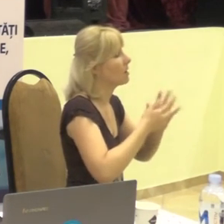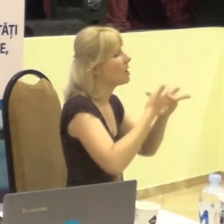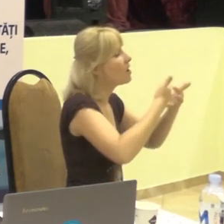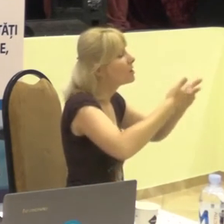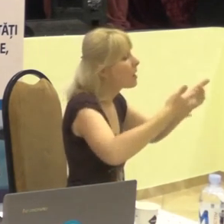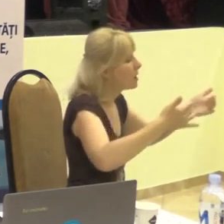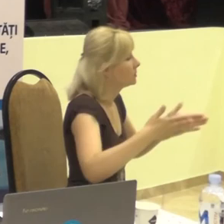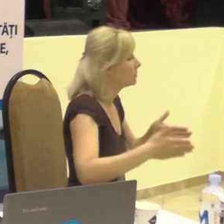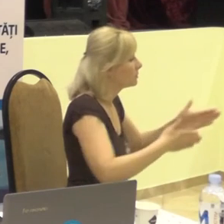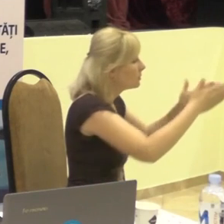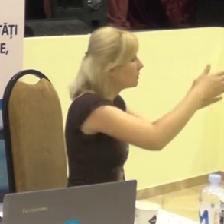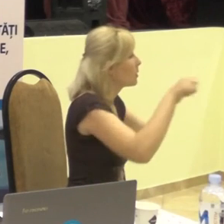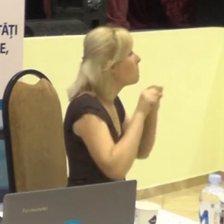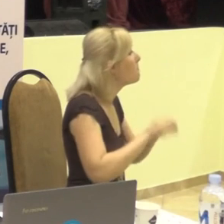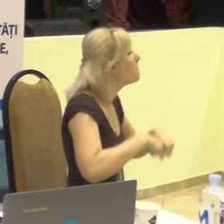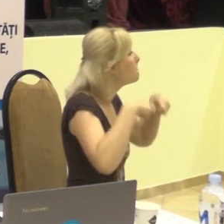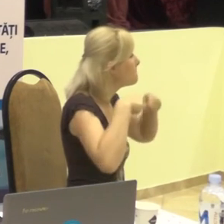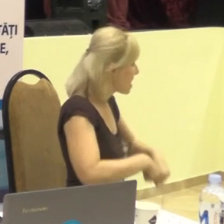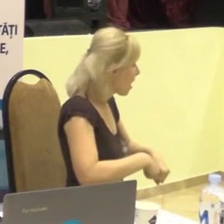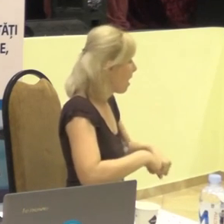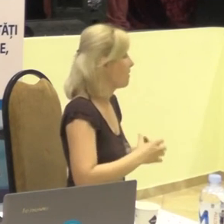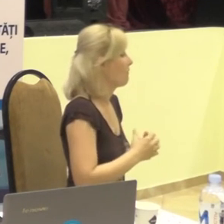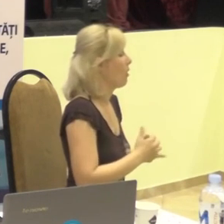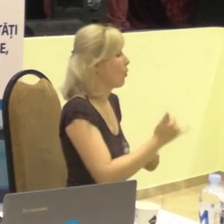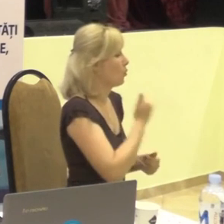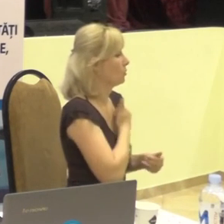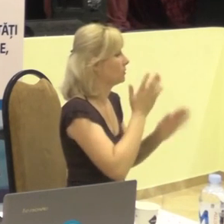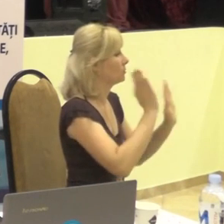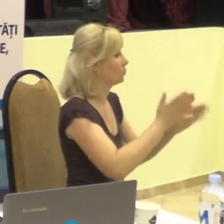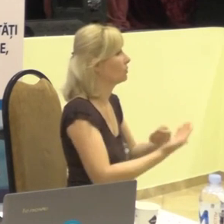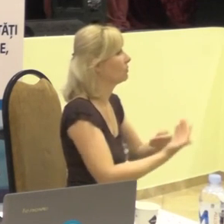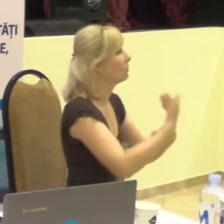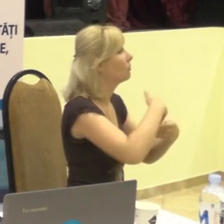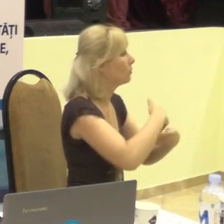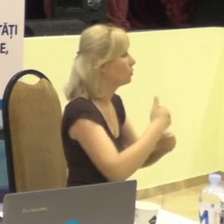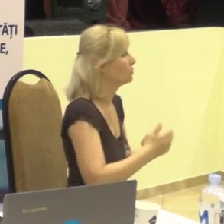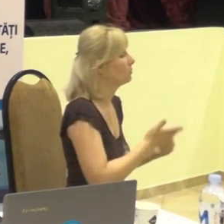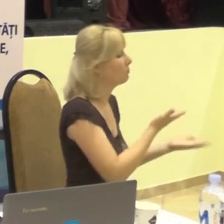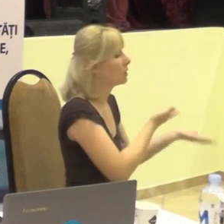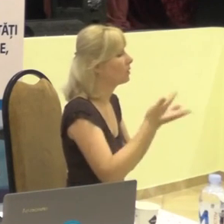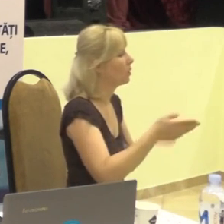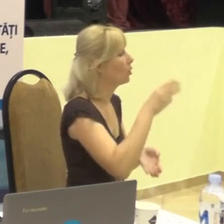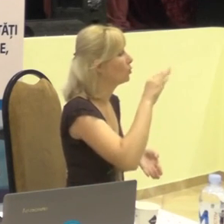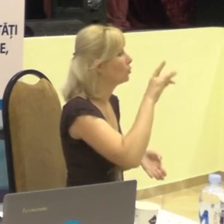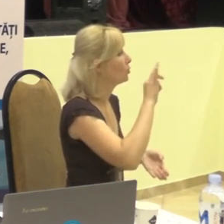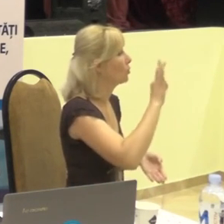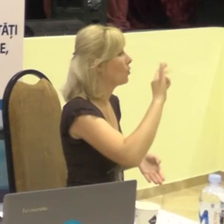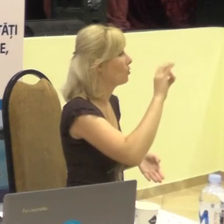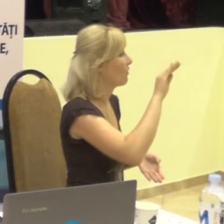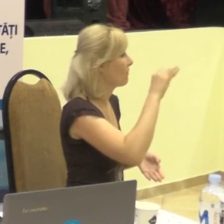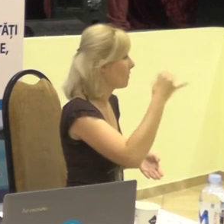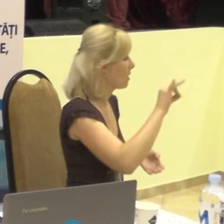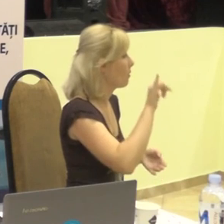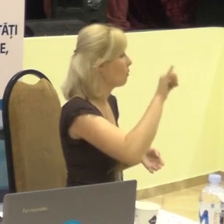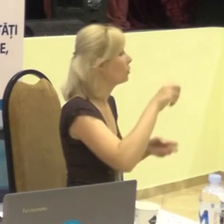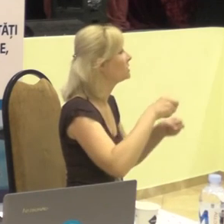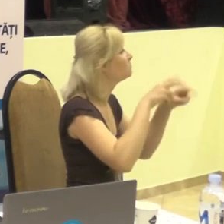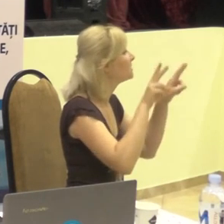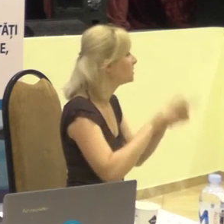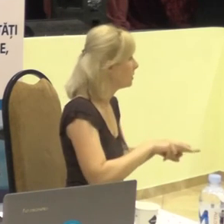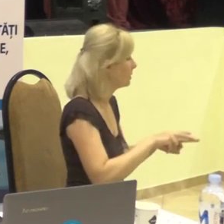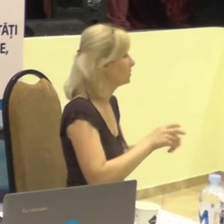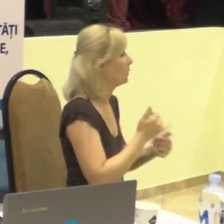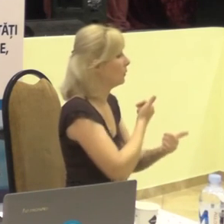drepturi. În calitate de invitat îl vom avea pe domnul Tudor Onovei, care este specialist în